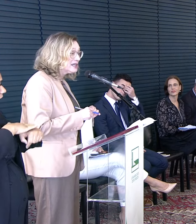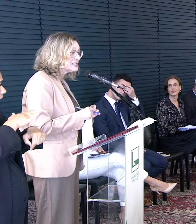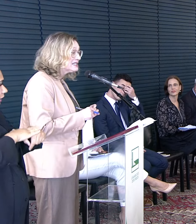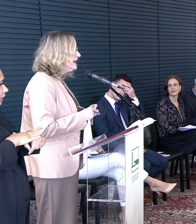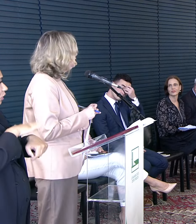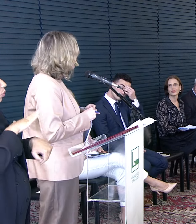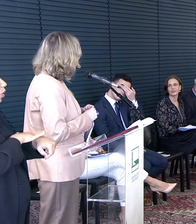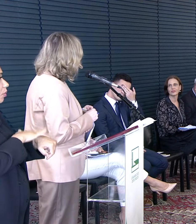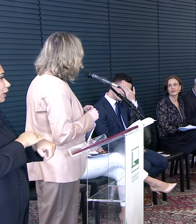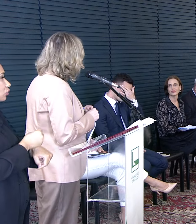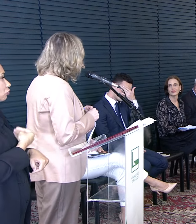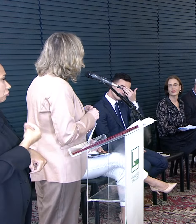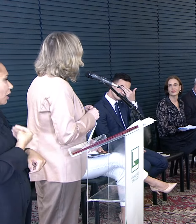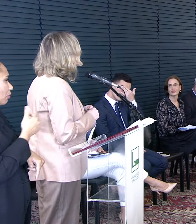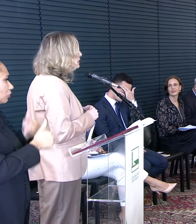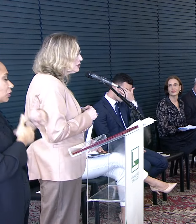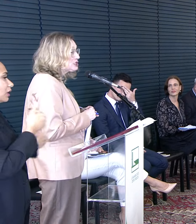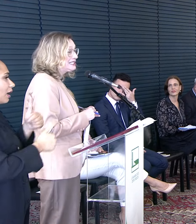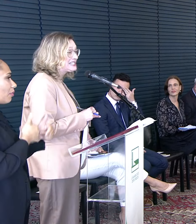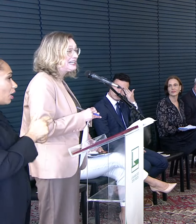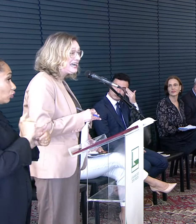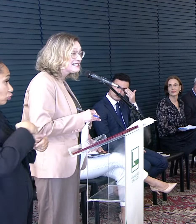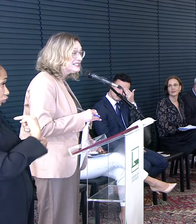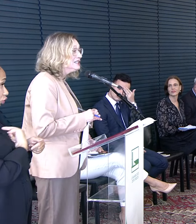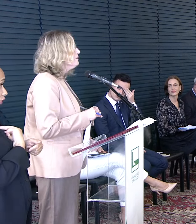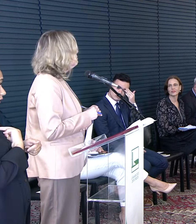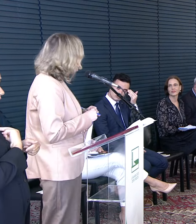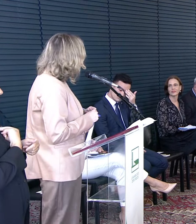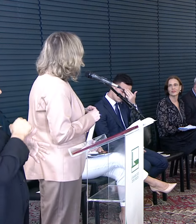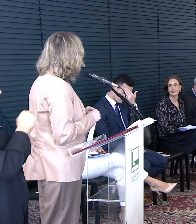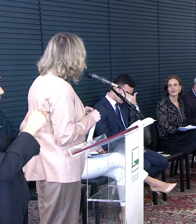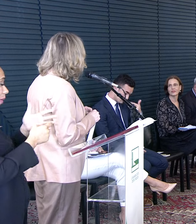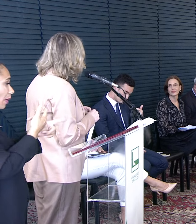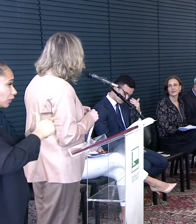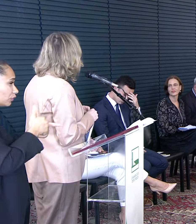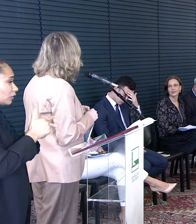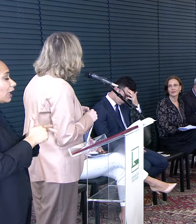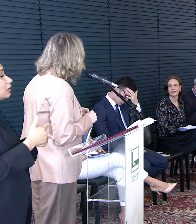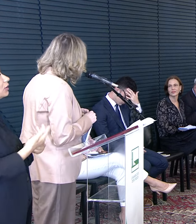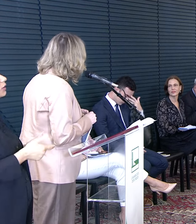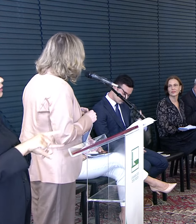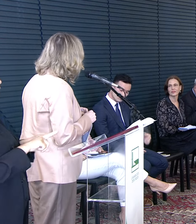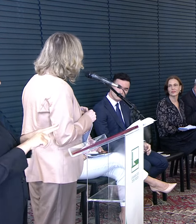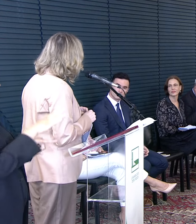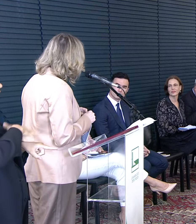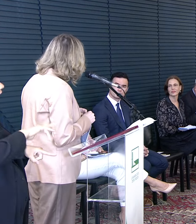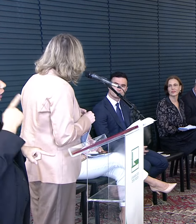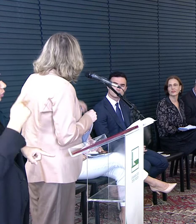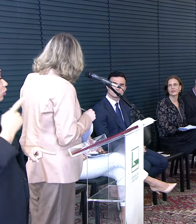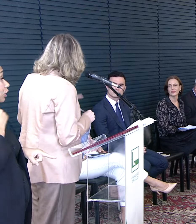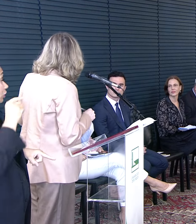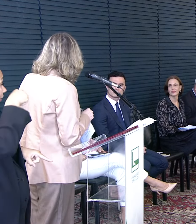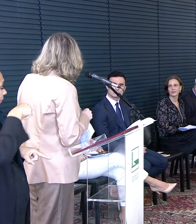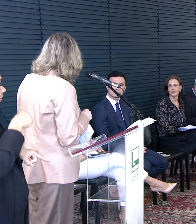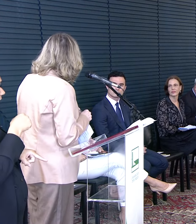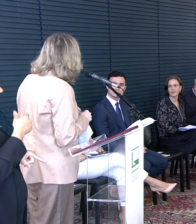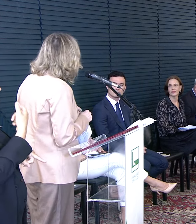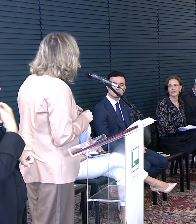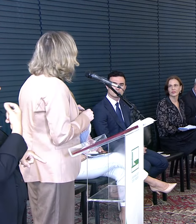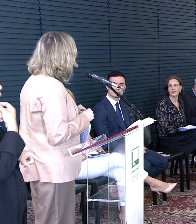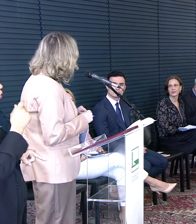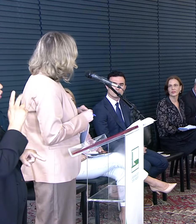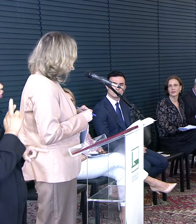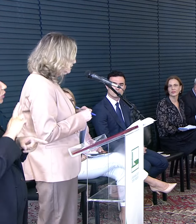restrições A nossa presença Inclusive política Nesta casa Muitas e muitas vezes Nos representou Em políticas